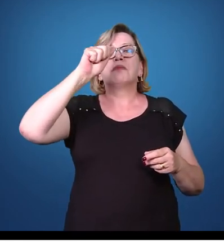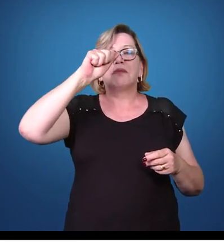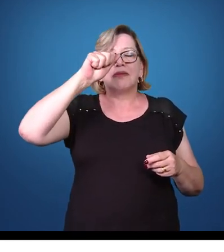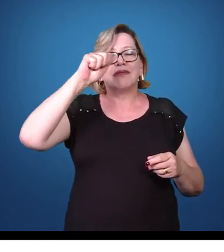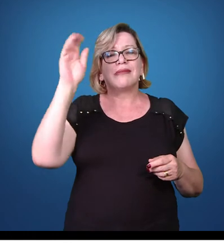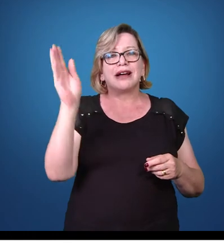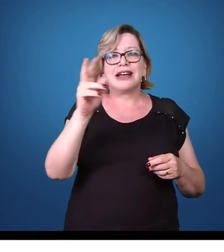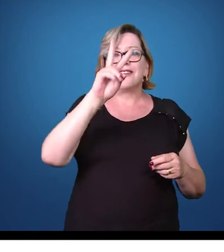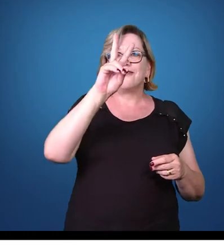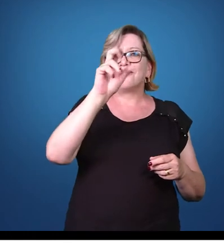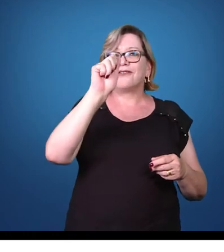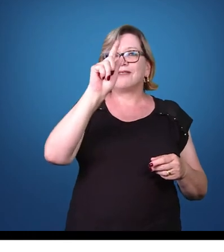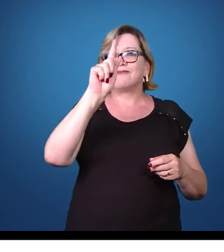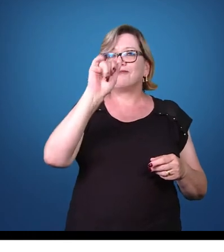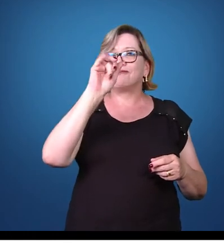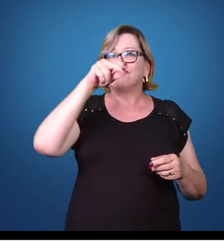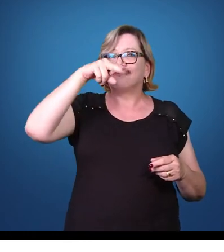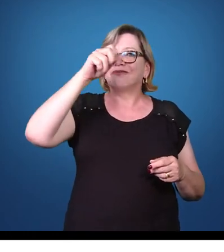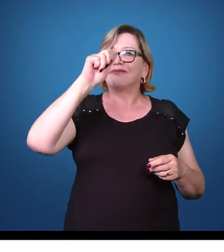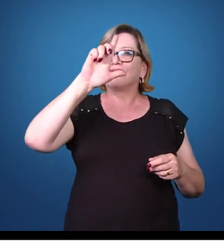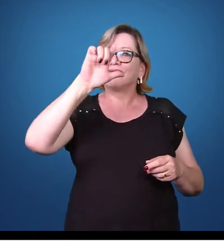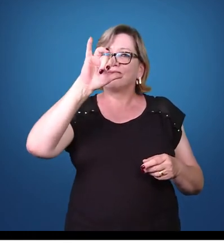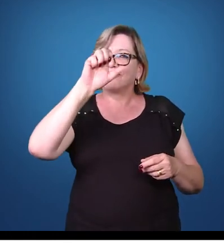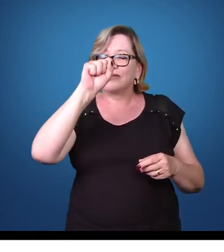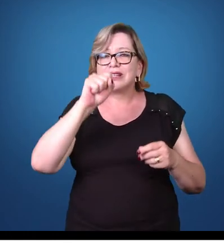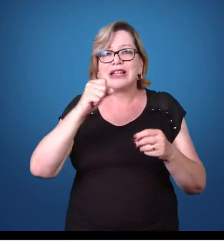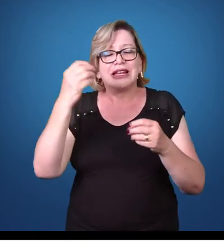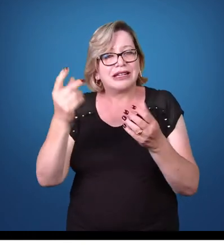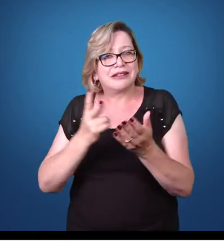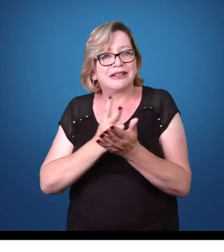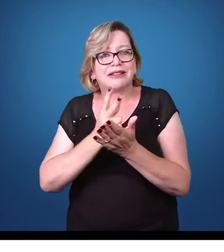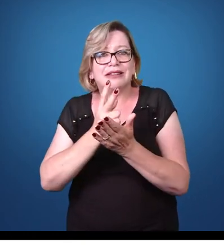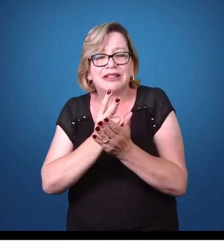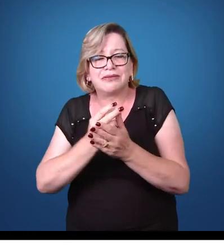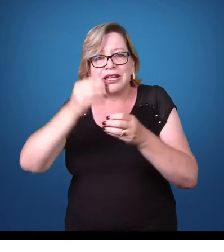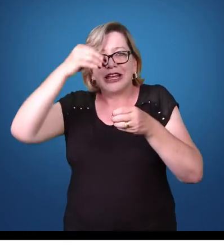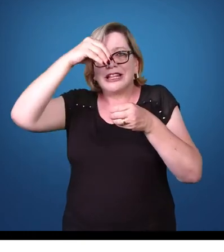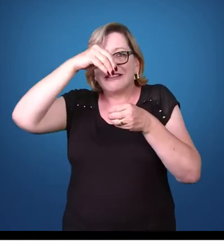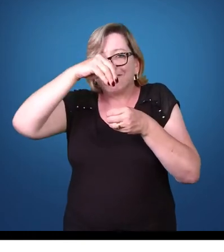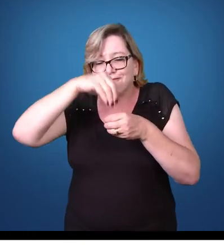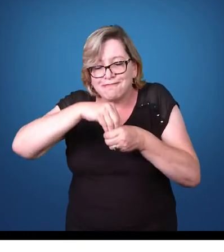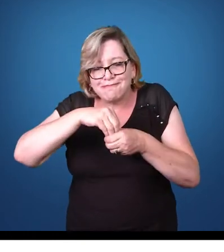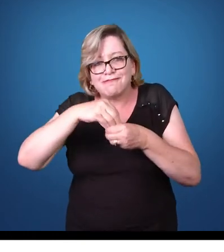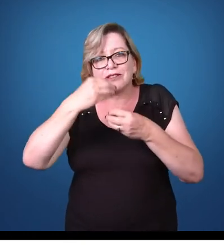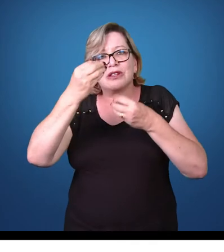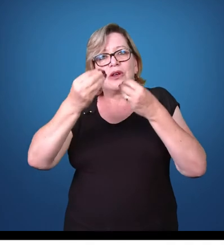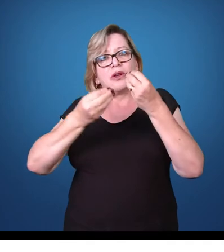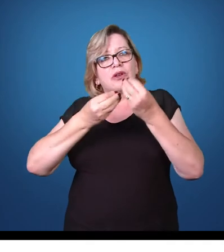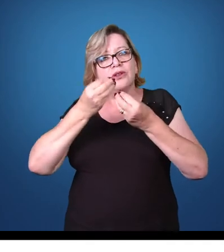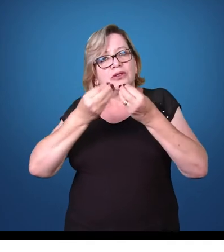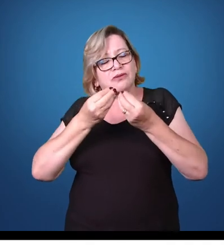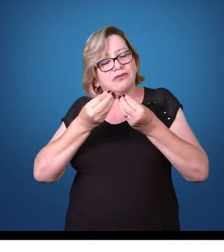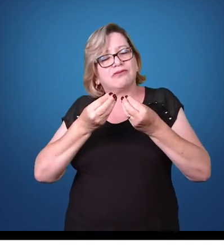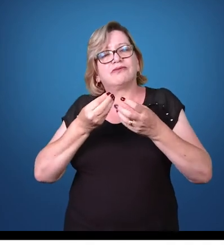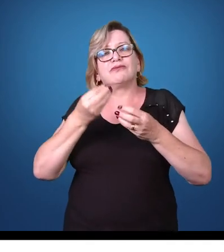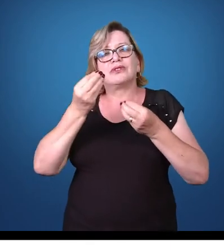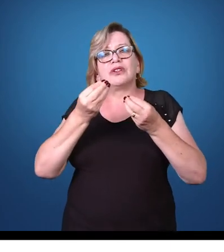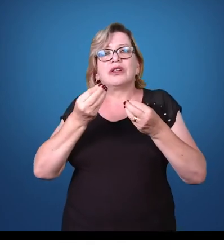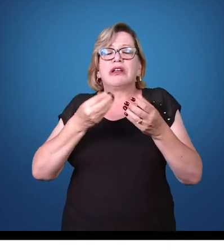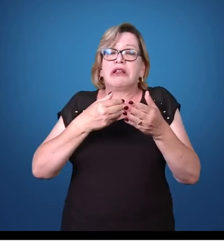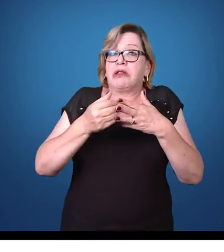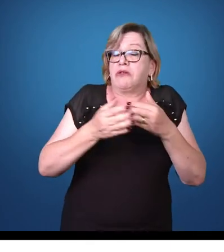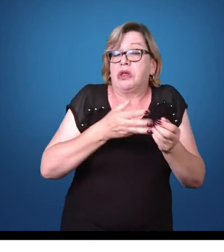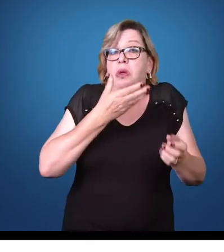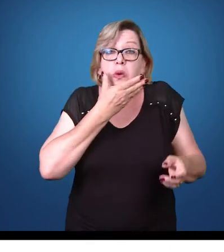que é um flagelado, que fica presente nas cavidades genitais do hospedeiro, tanto o